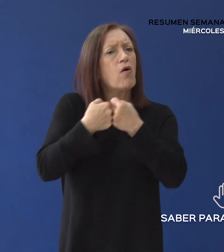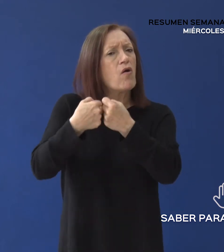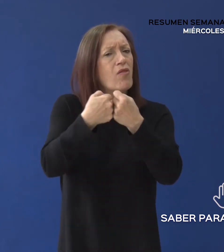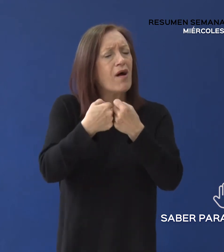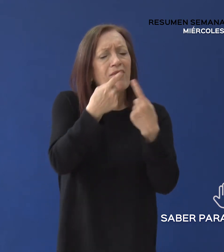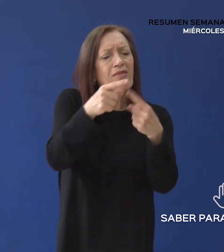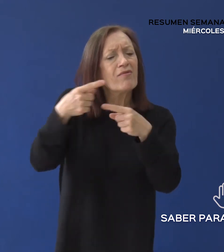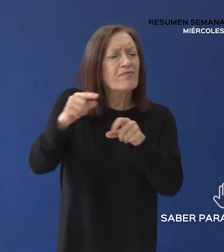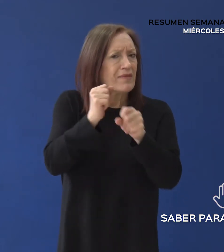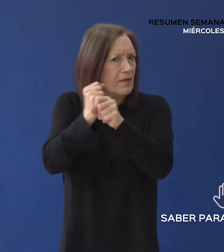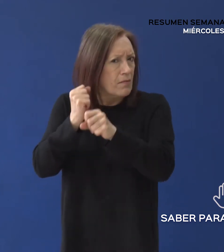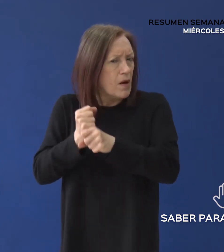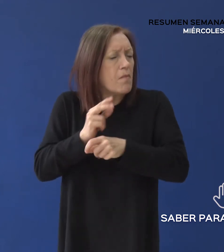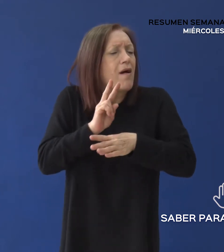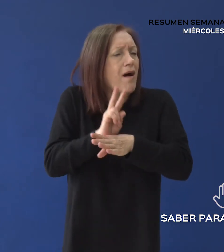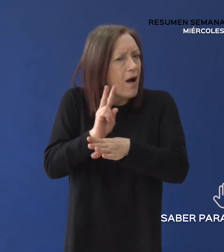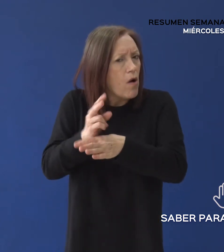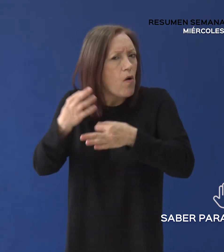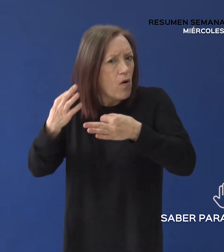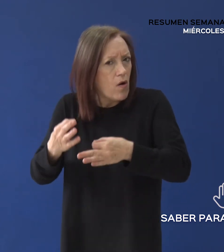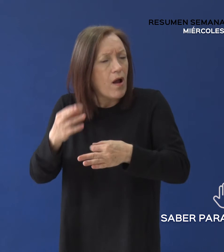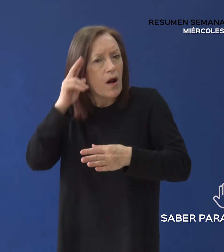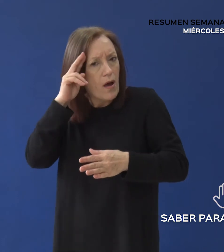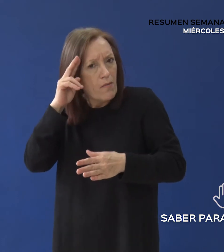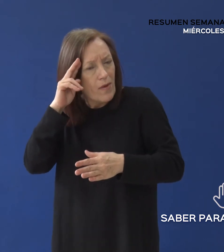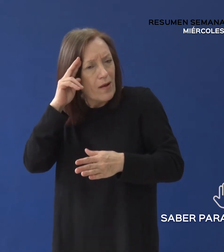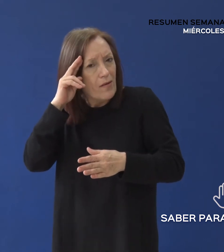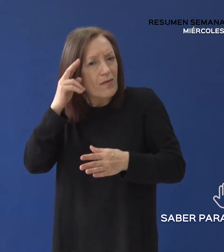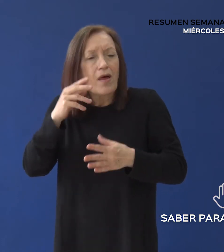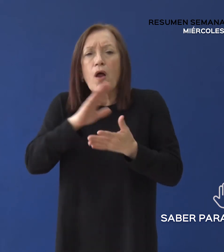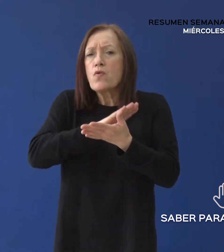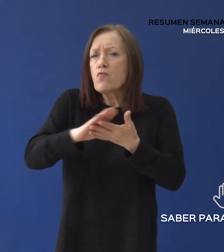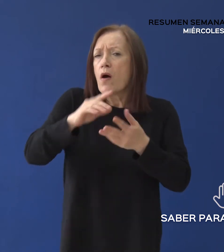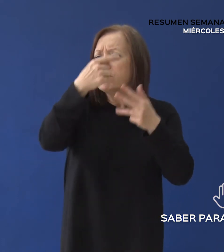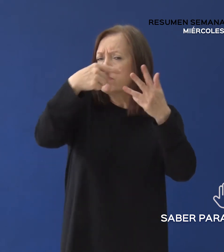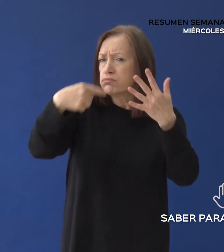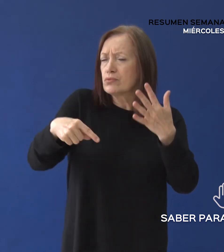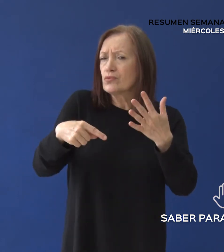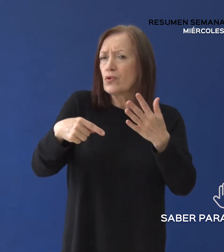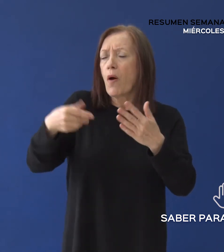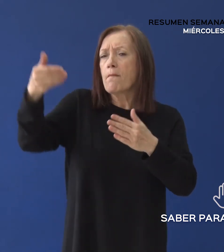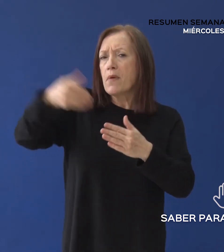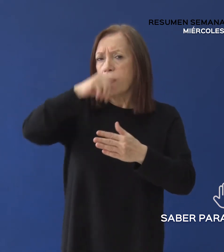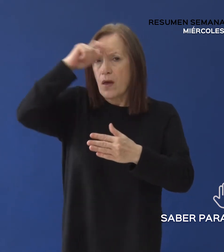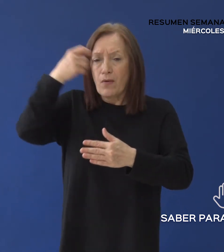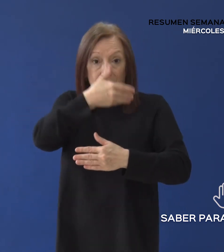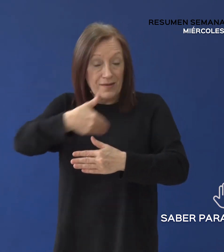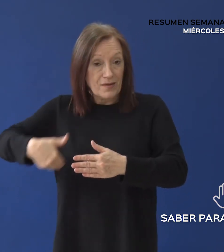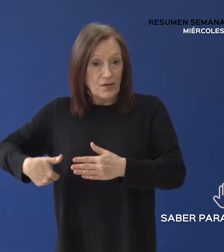permitan garantizar el cumplimiento de la nueva canasta ampliada por nación. Con